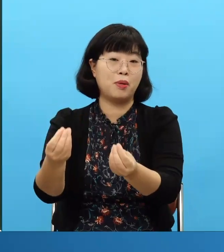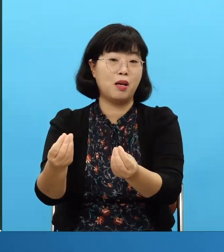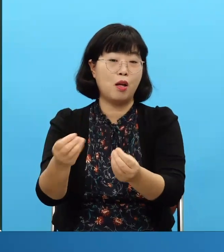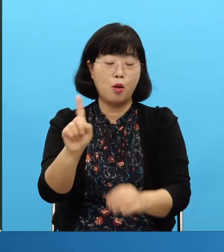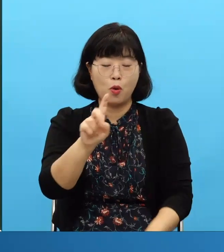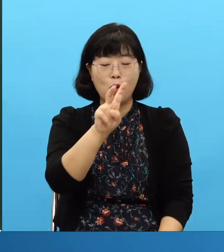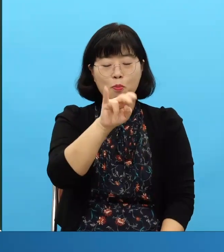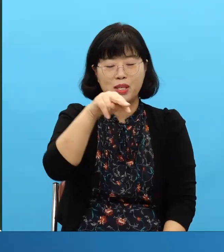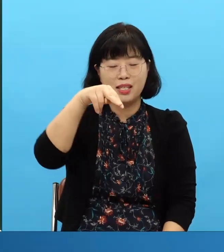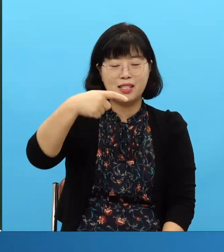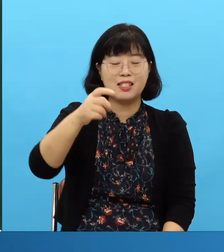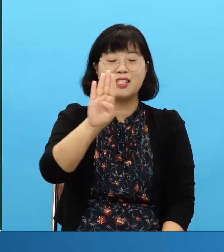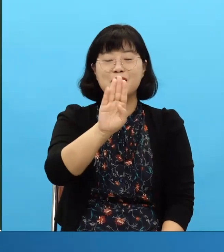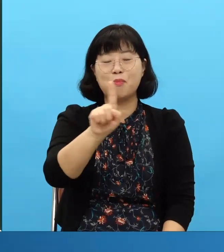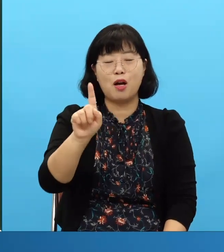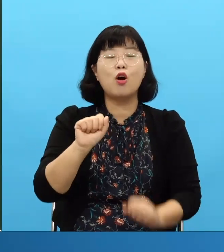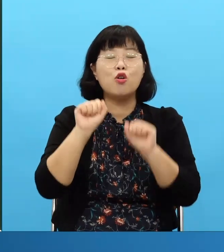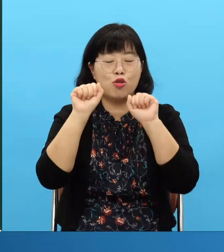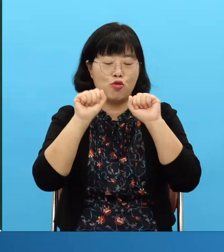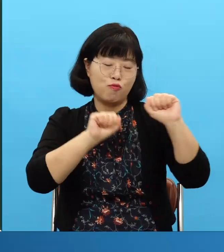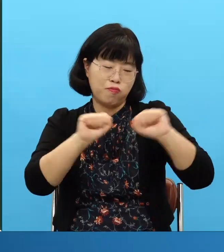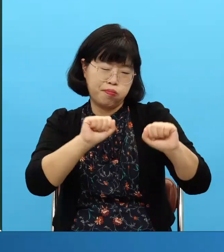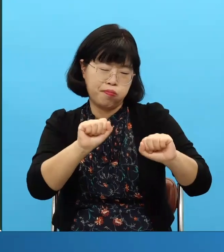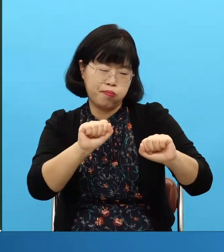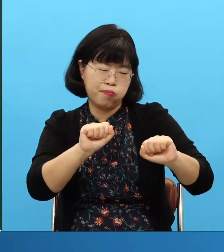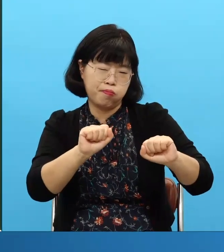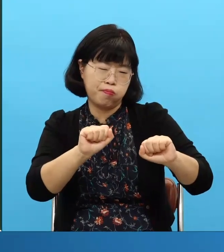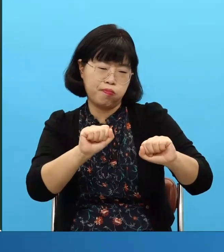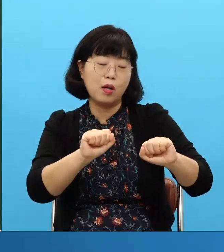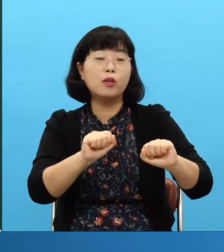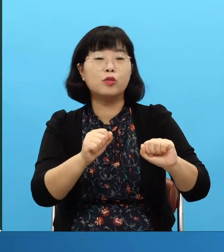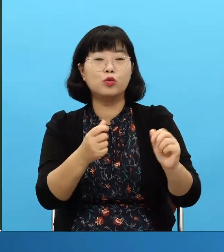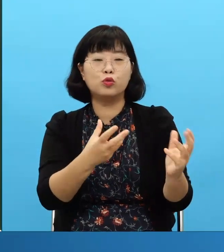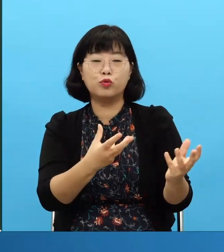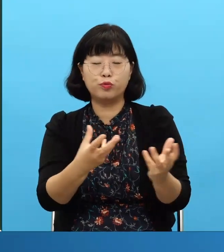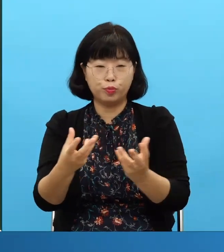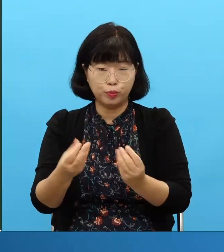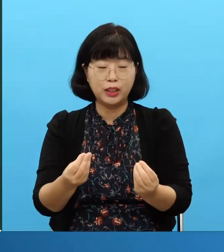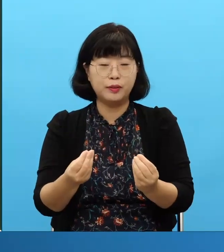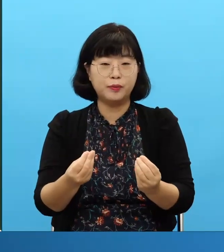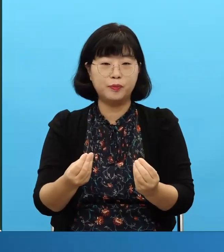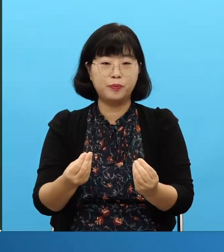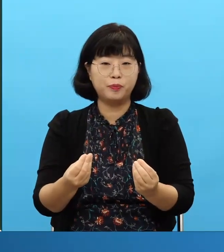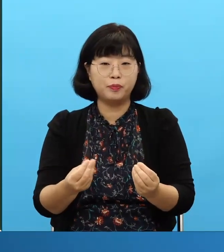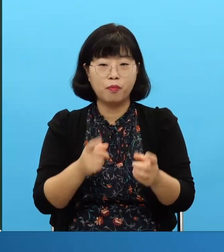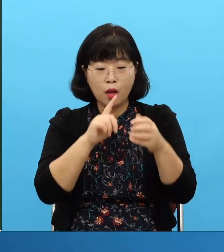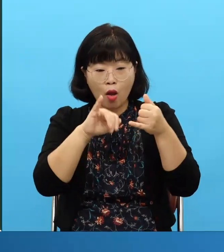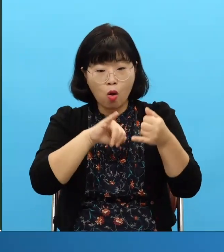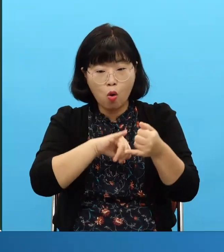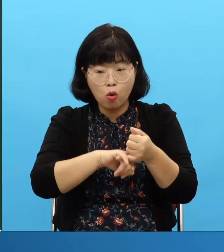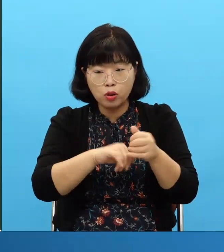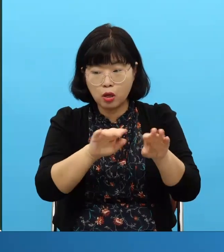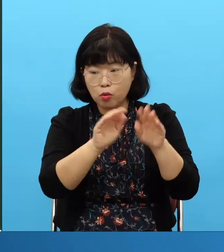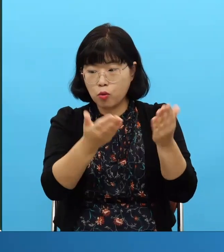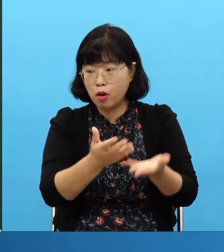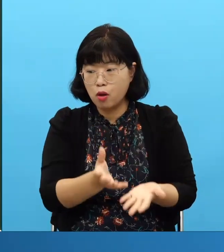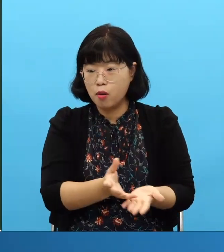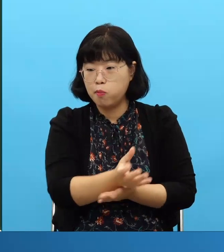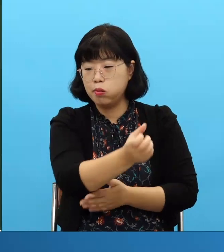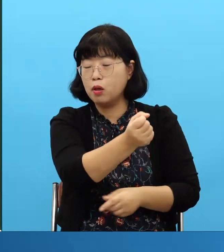Preparó el movimiento de Mizpah Cuando les robaron el arca del pacto era niño, pero aquí ya